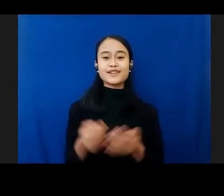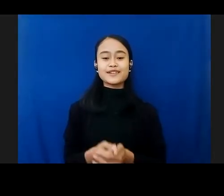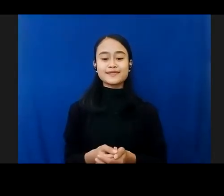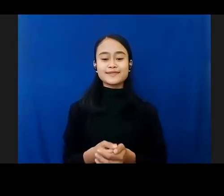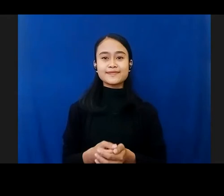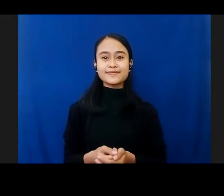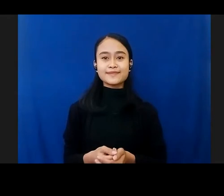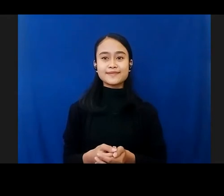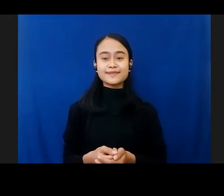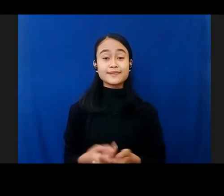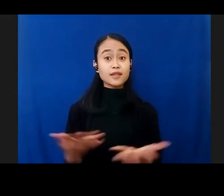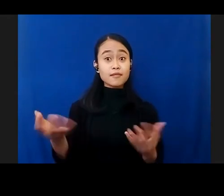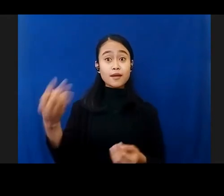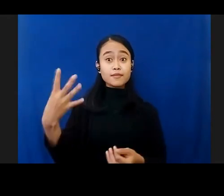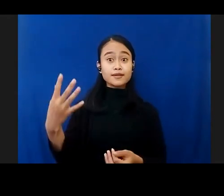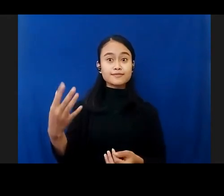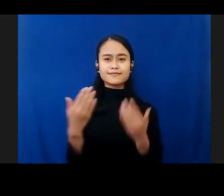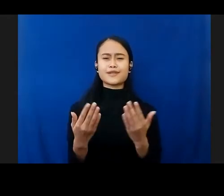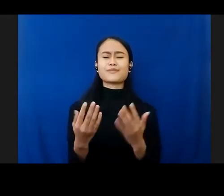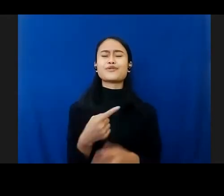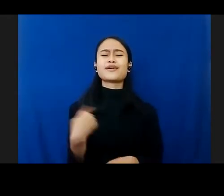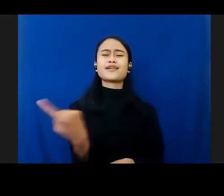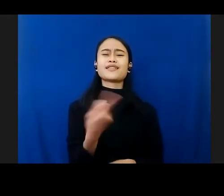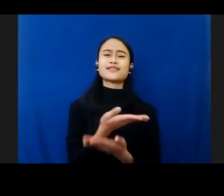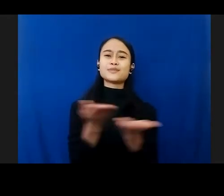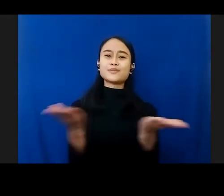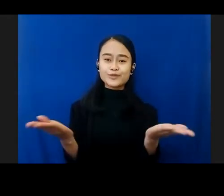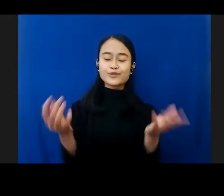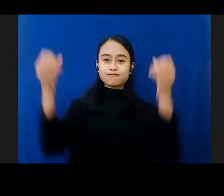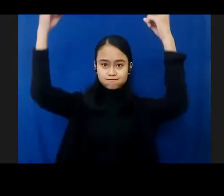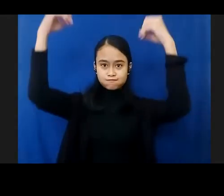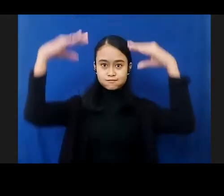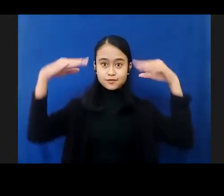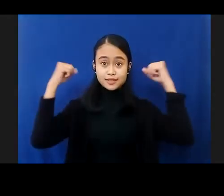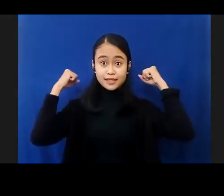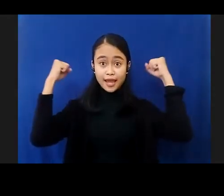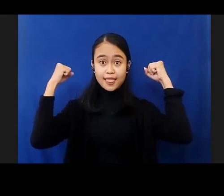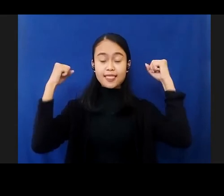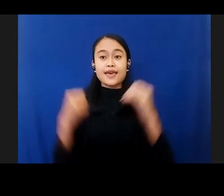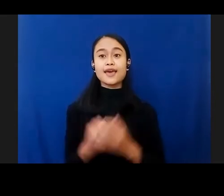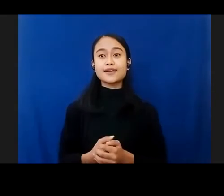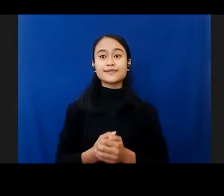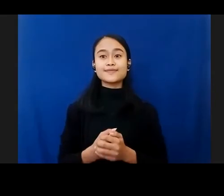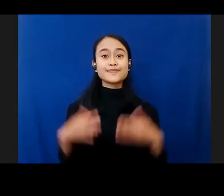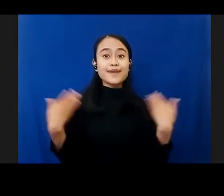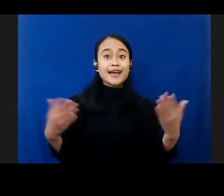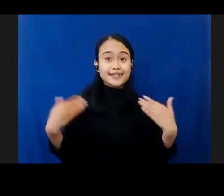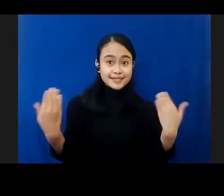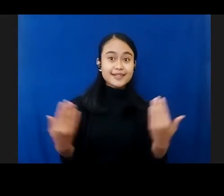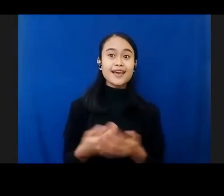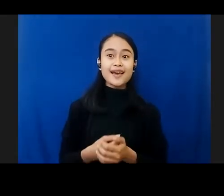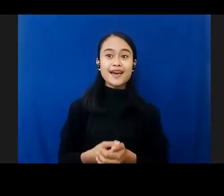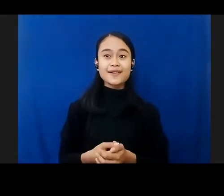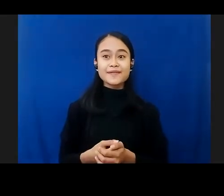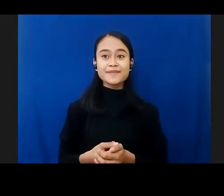hari ini. Apa kabar Anda? Semoga kita semua hari ini diberikan kesehatan, dilimpahkan kebahagiaan, dilimpahkan